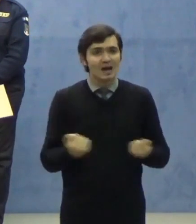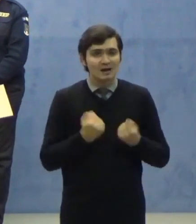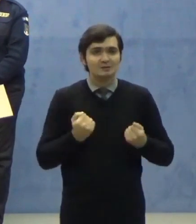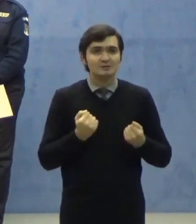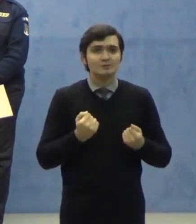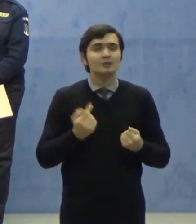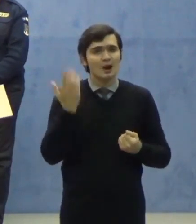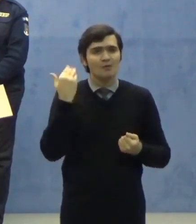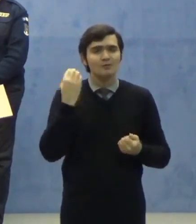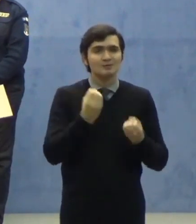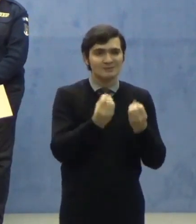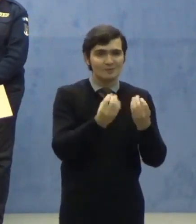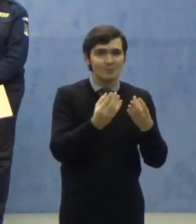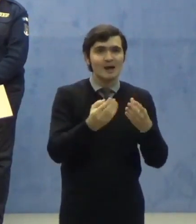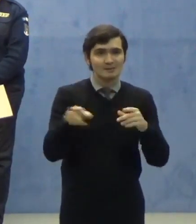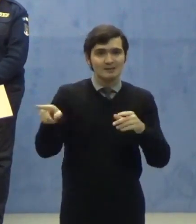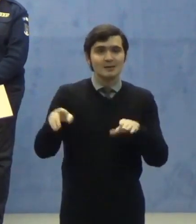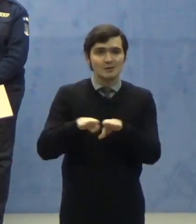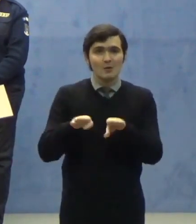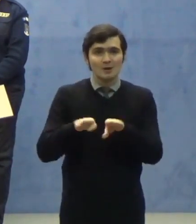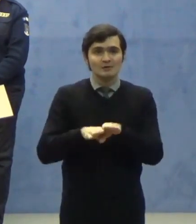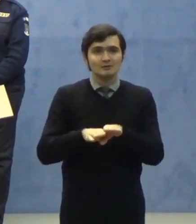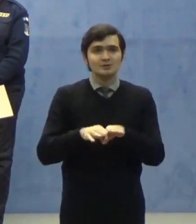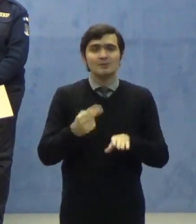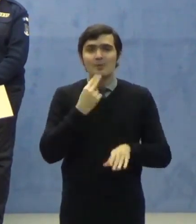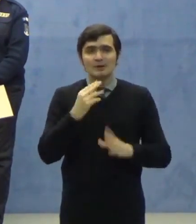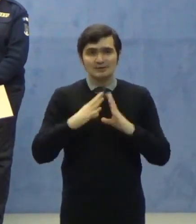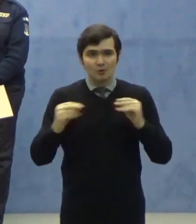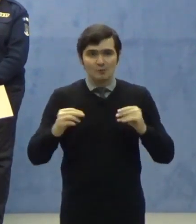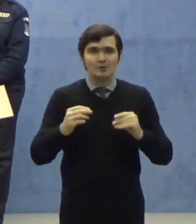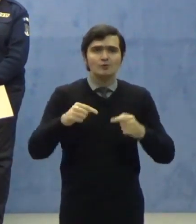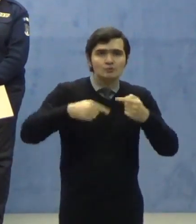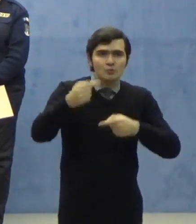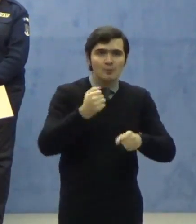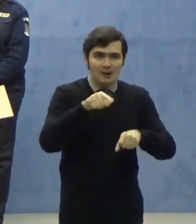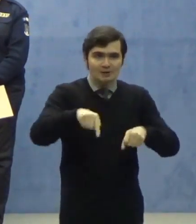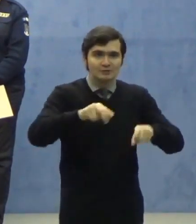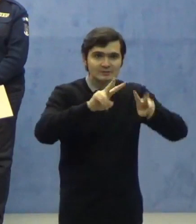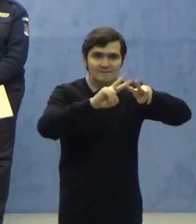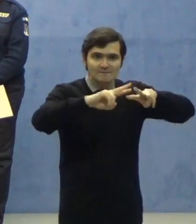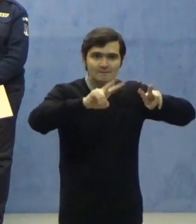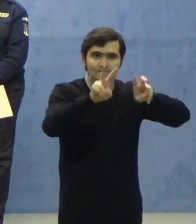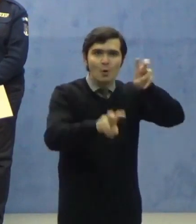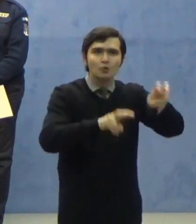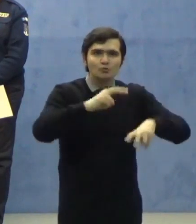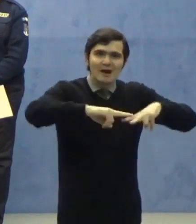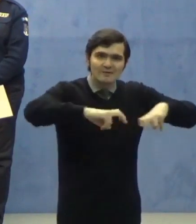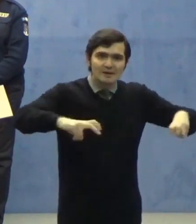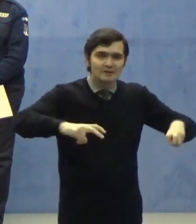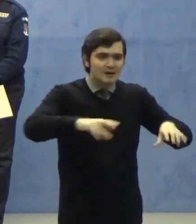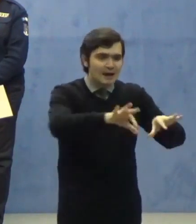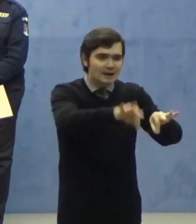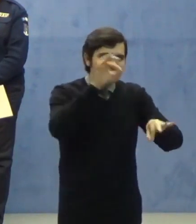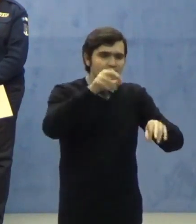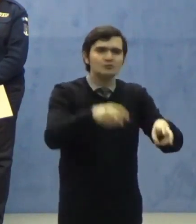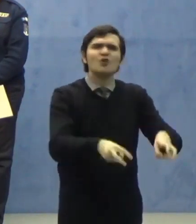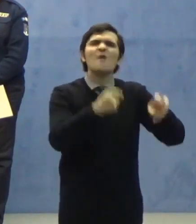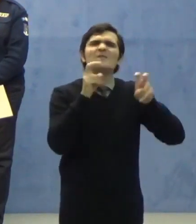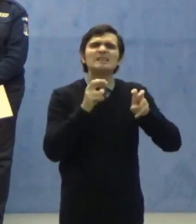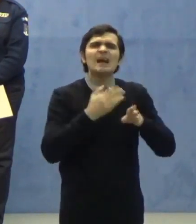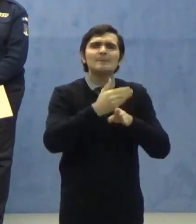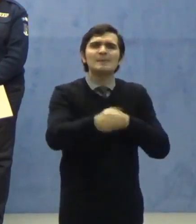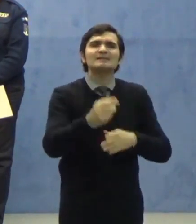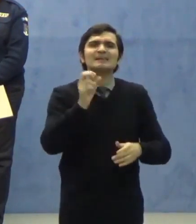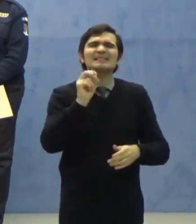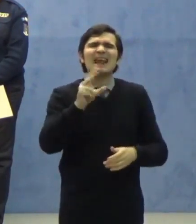publice deja de colegii din Poliția Română. În urma acestor percheziții au fost descoperite și confiscate peste 13.500